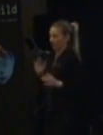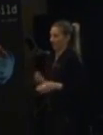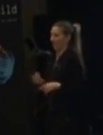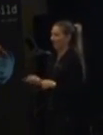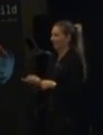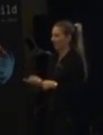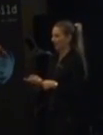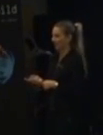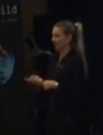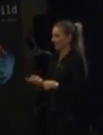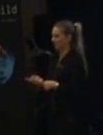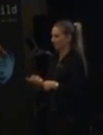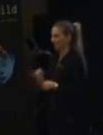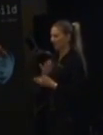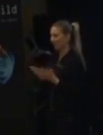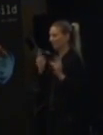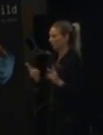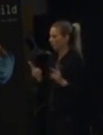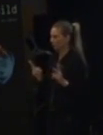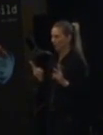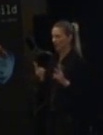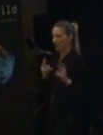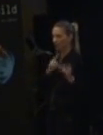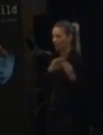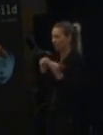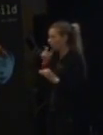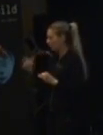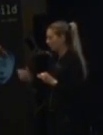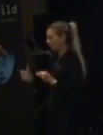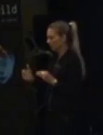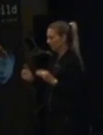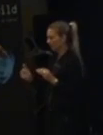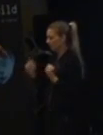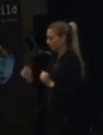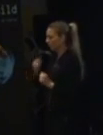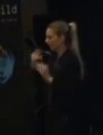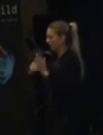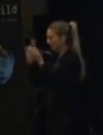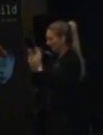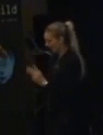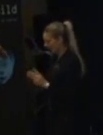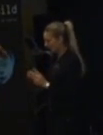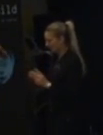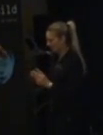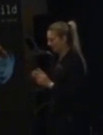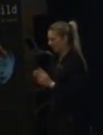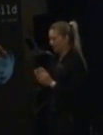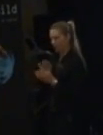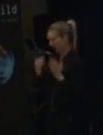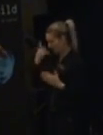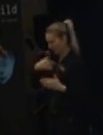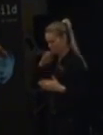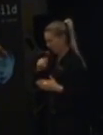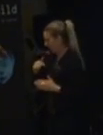Det är inte sådana formuleringar som jag skulle vilja att man ger till varandra i skolan. Och inte att föräldrar eller jag som lärare råkar ge heller.